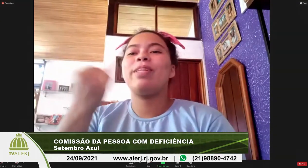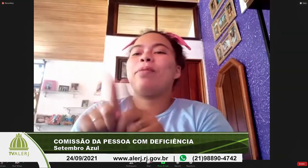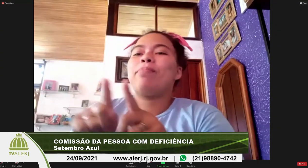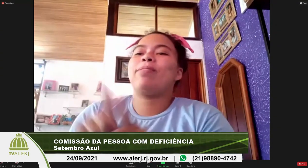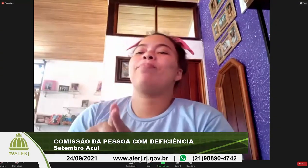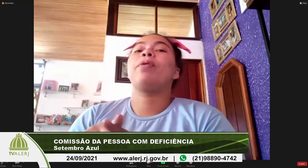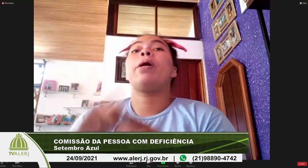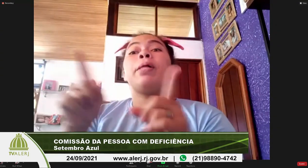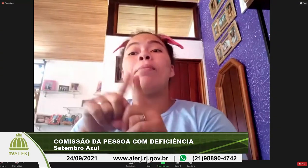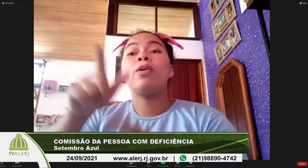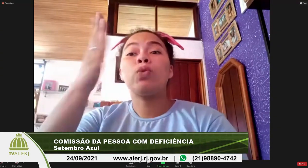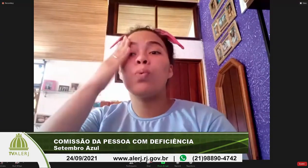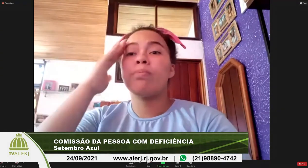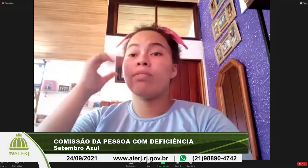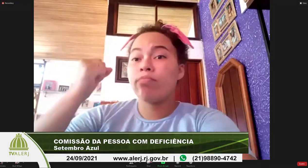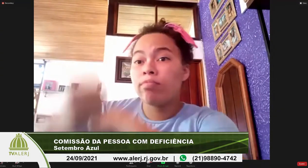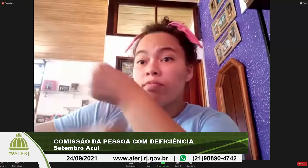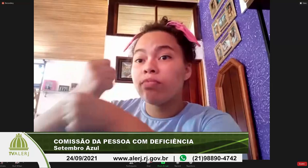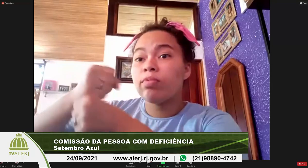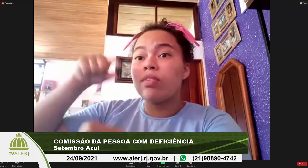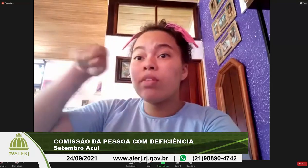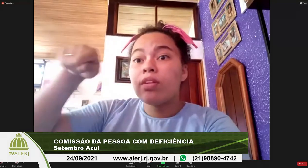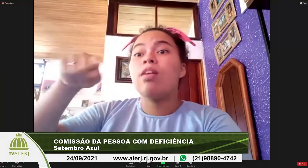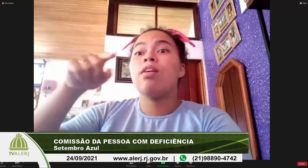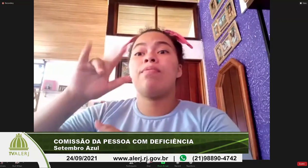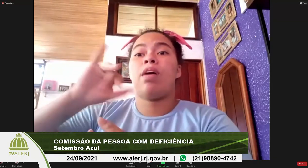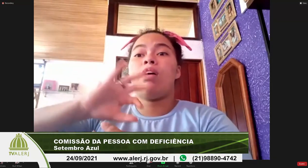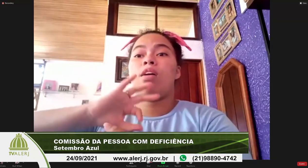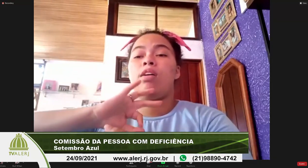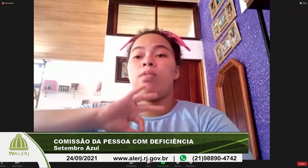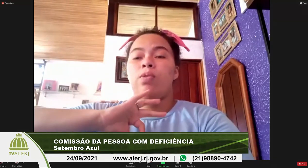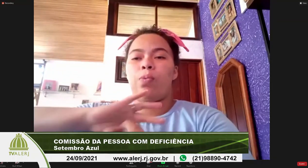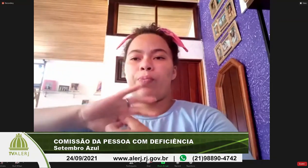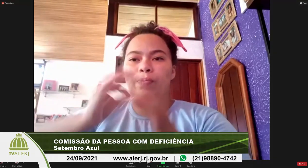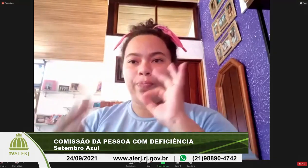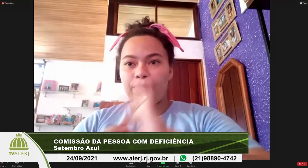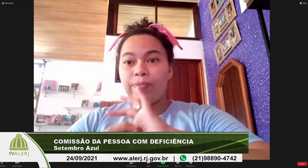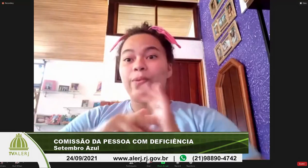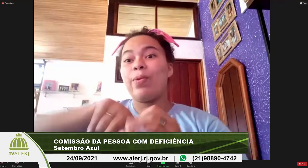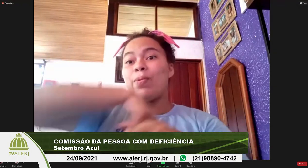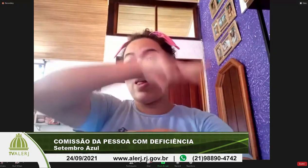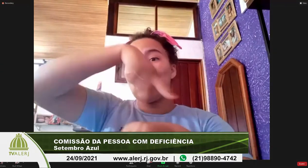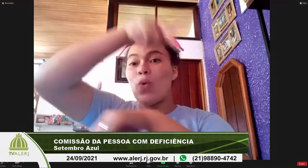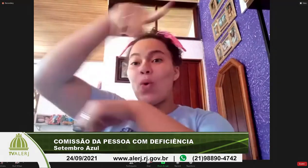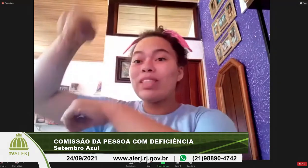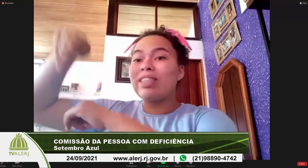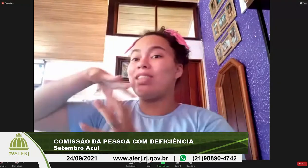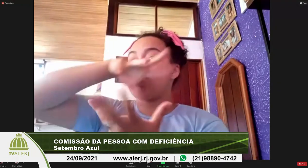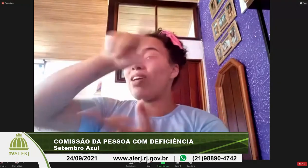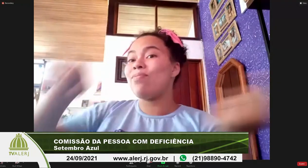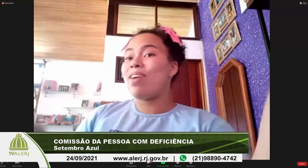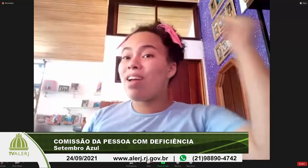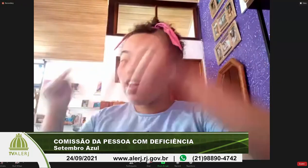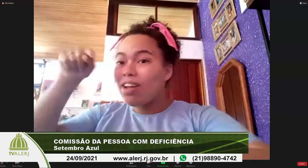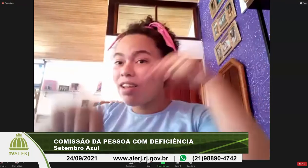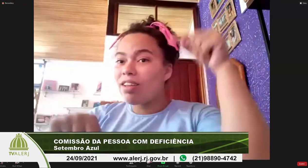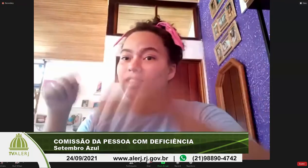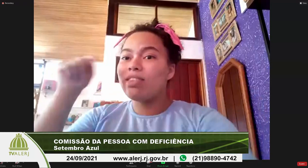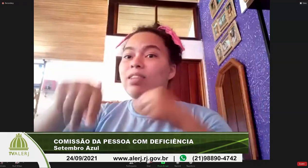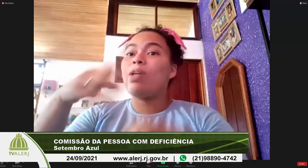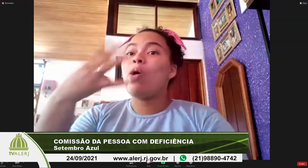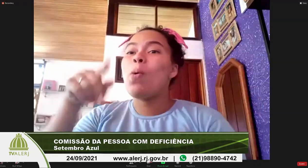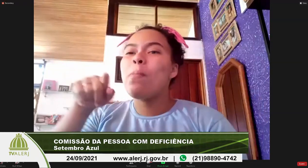usa o transporte tem até em inglês acessibilidade mas não tem língua de sinais e no ano que vem vai vir